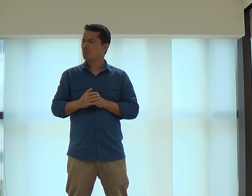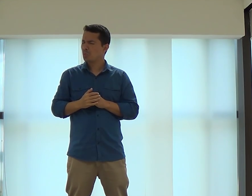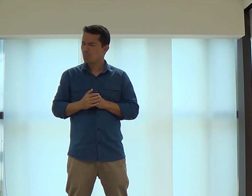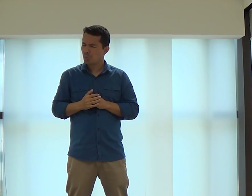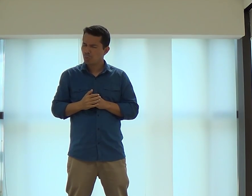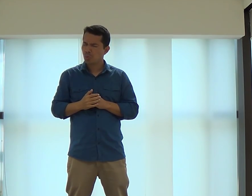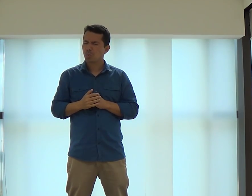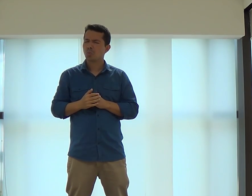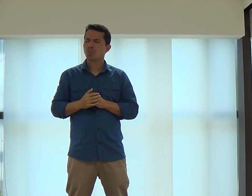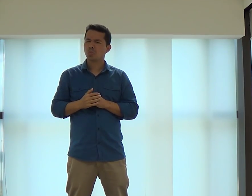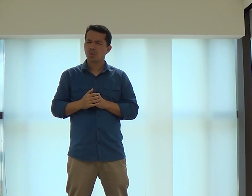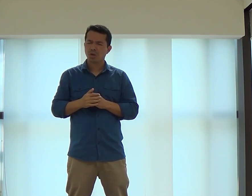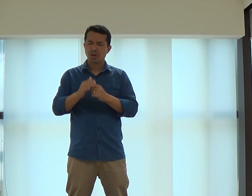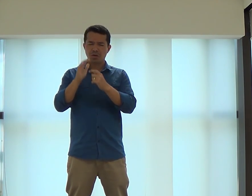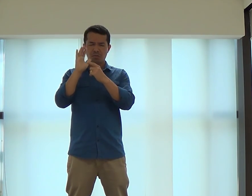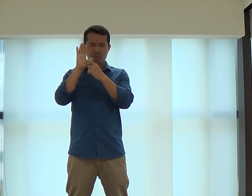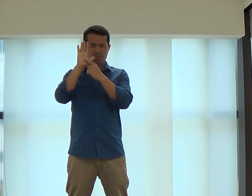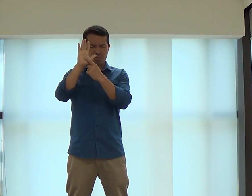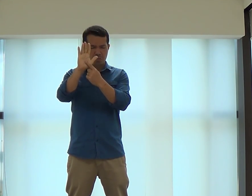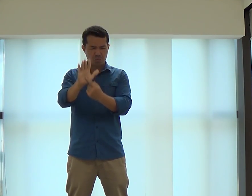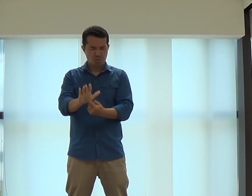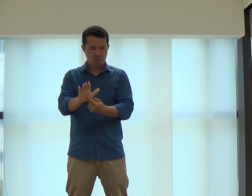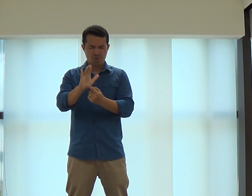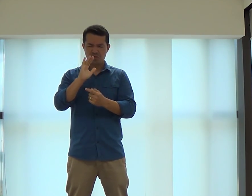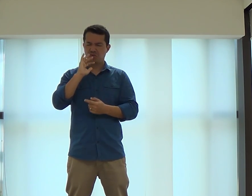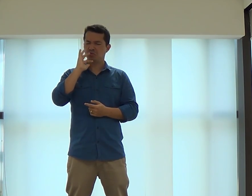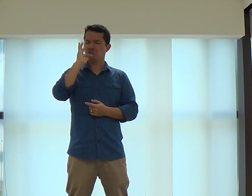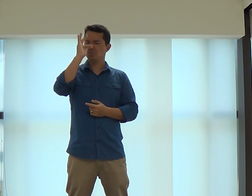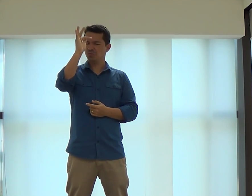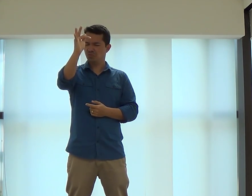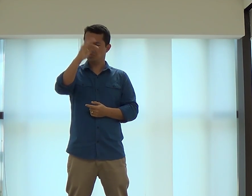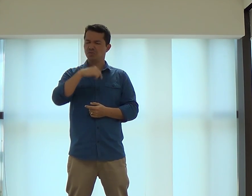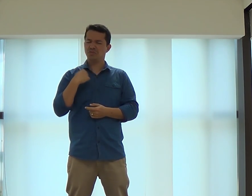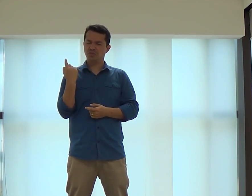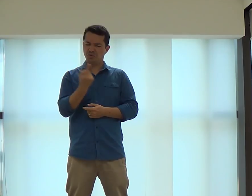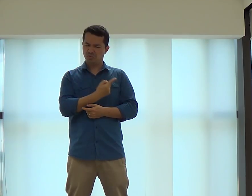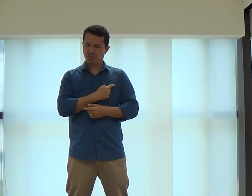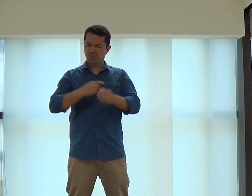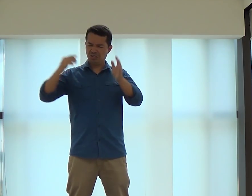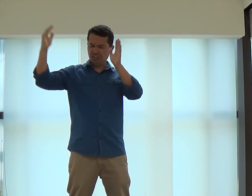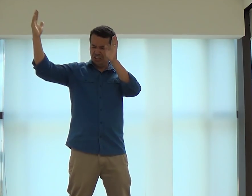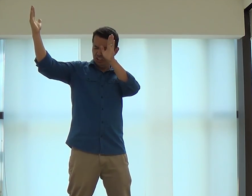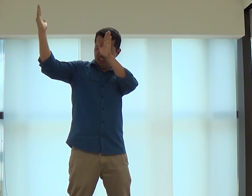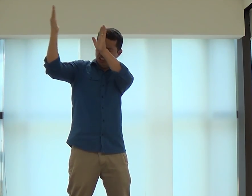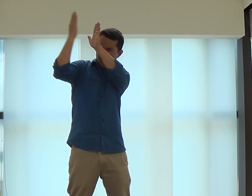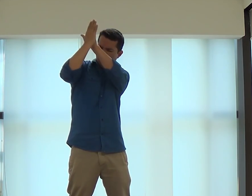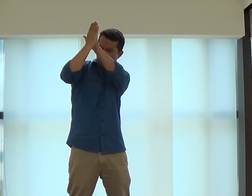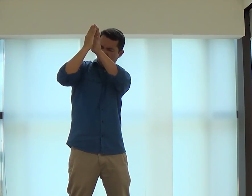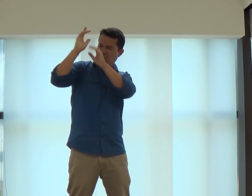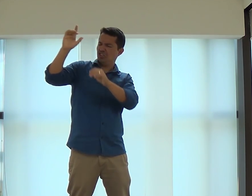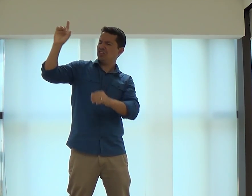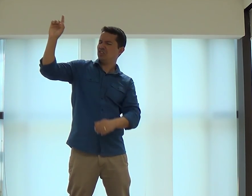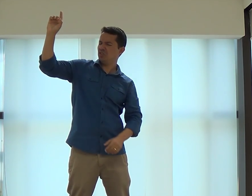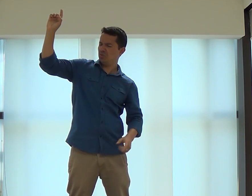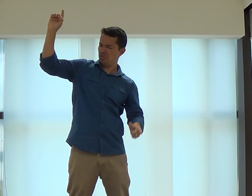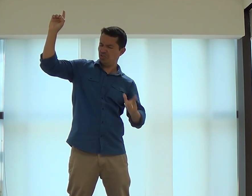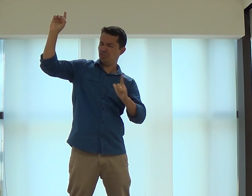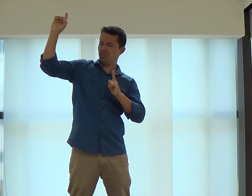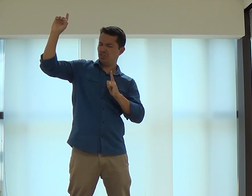tão sério. Das coisas que eles serão reveladas no futuro. Quando a gente estiver face a